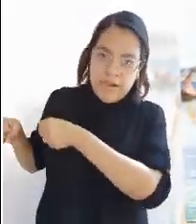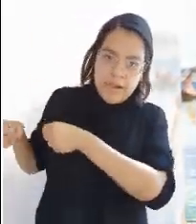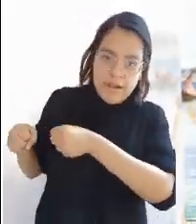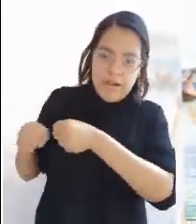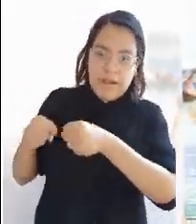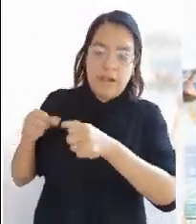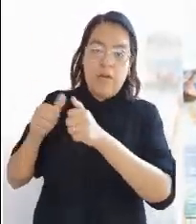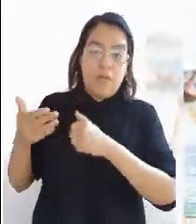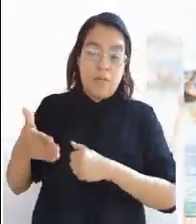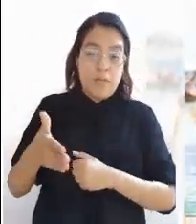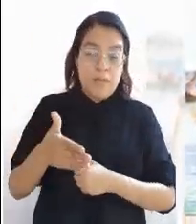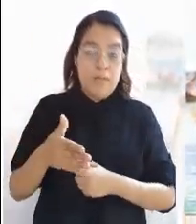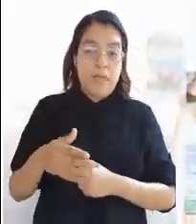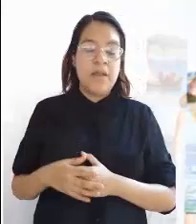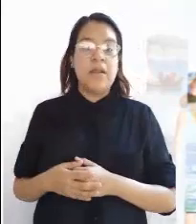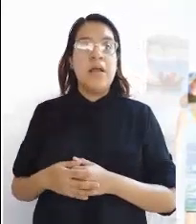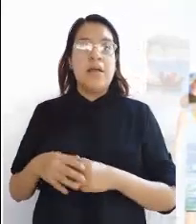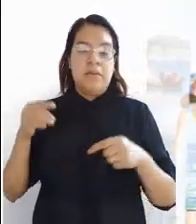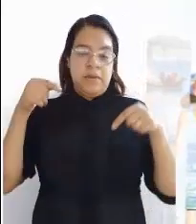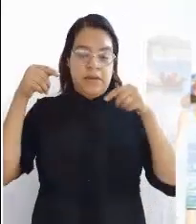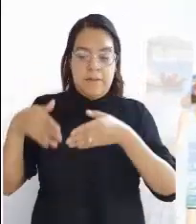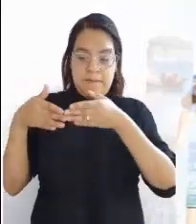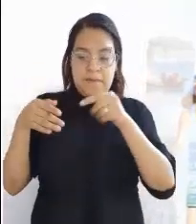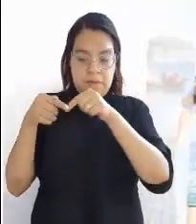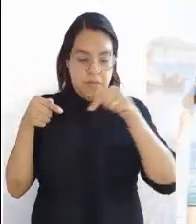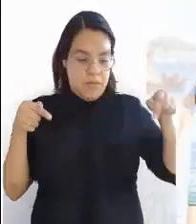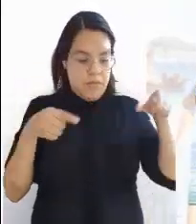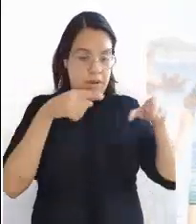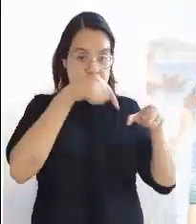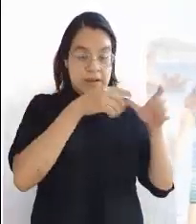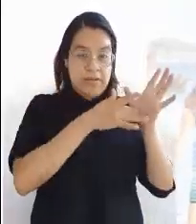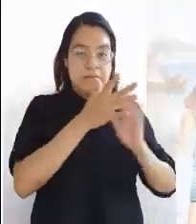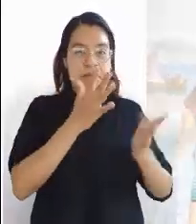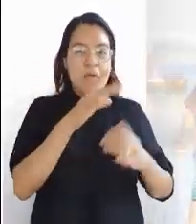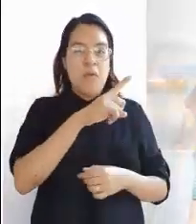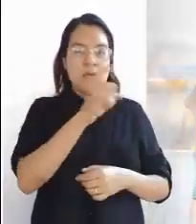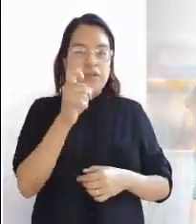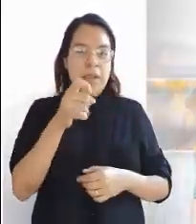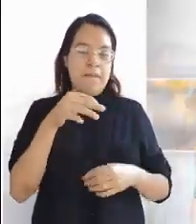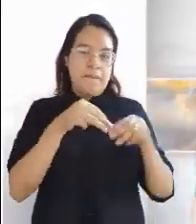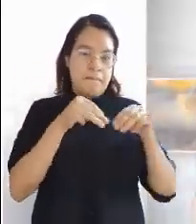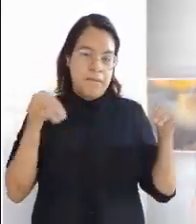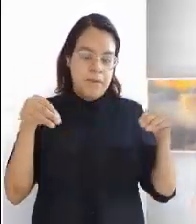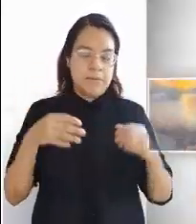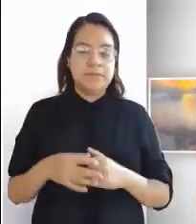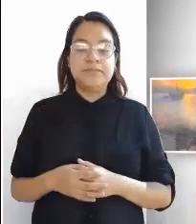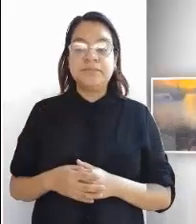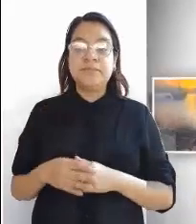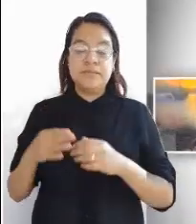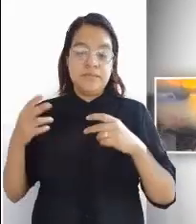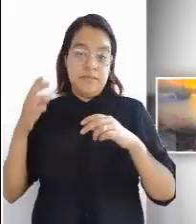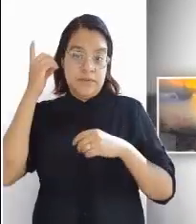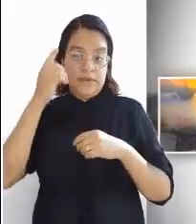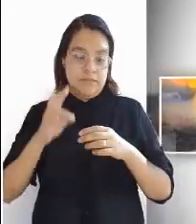arrastrando la red con los pescados, pues no distaban de tierra más de 100 metros. Tan pronto como saltaron a tierra, vieron